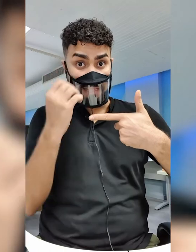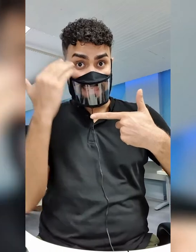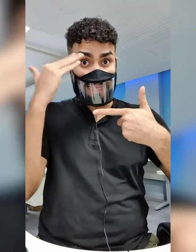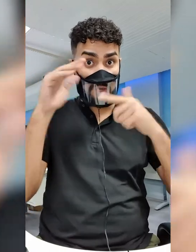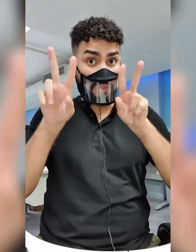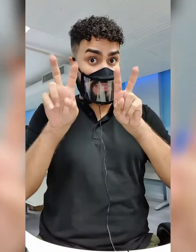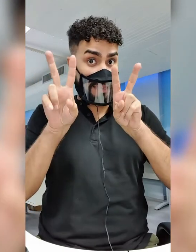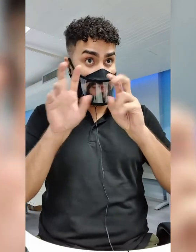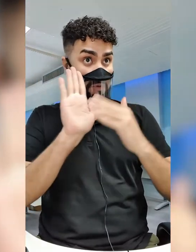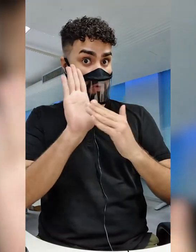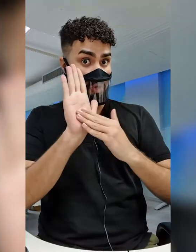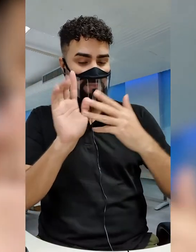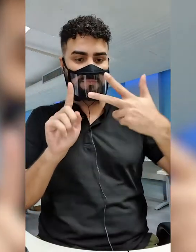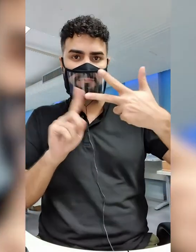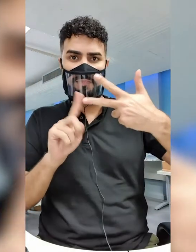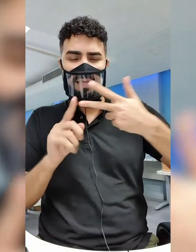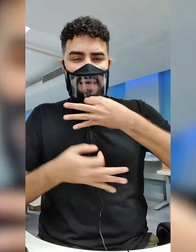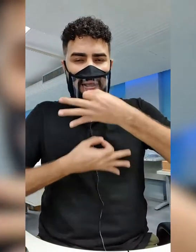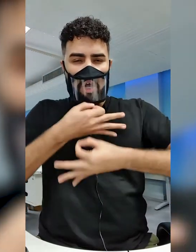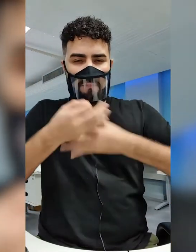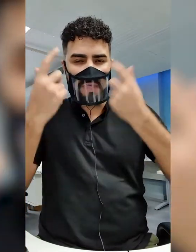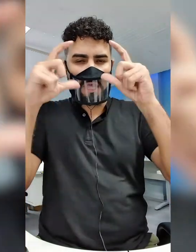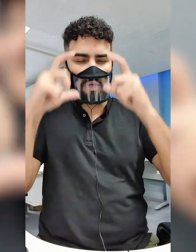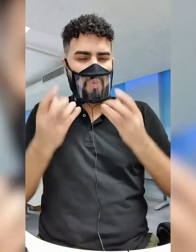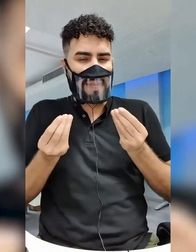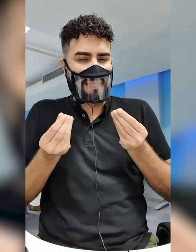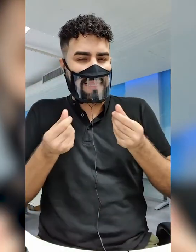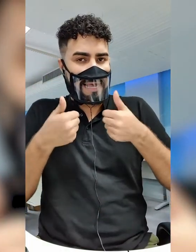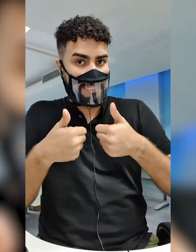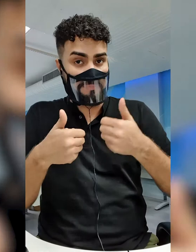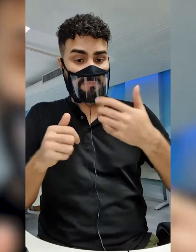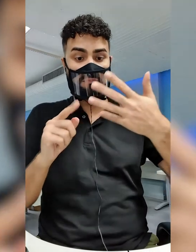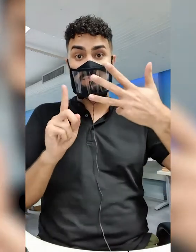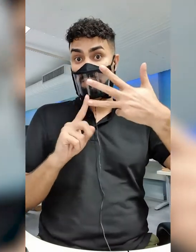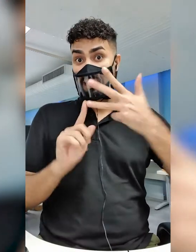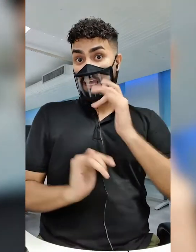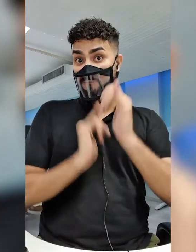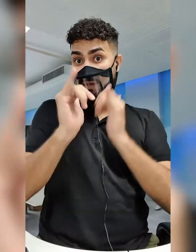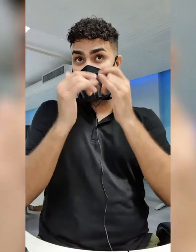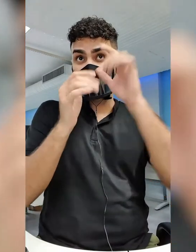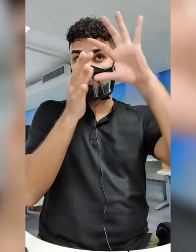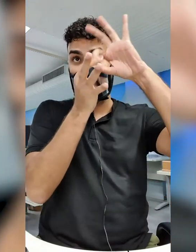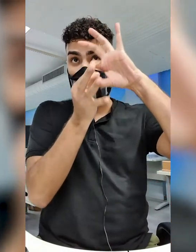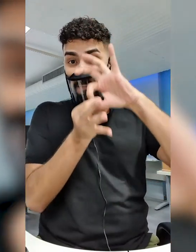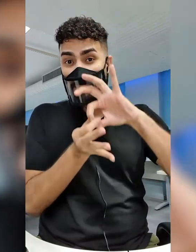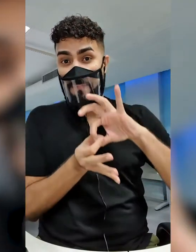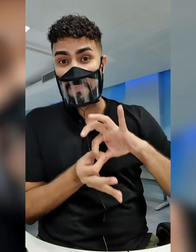proposto, qualidade dos argumentos utilizados no texto, organização dessas informações de forma coesa